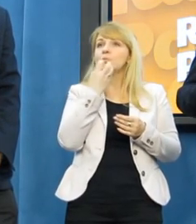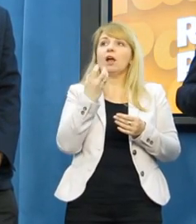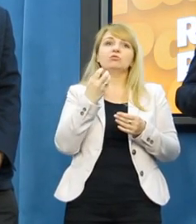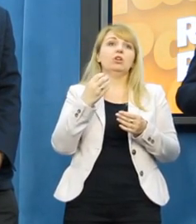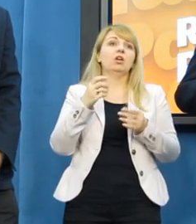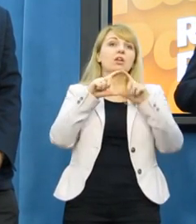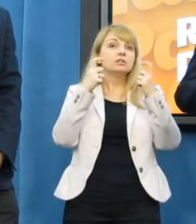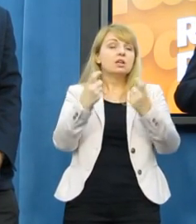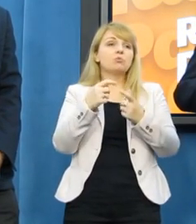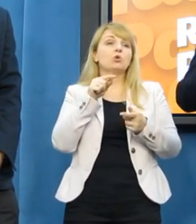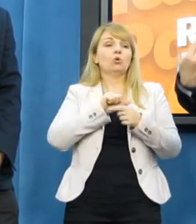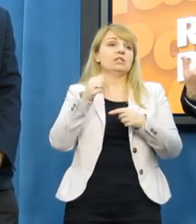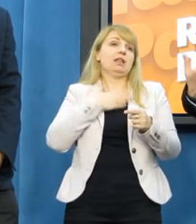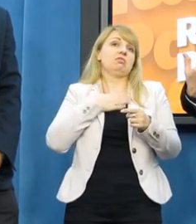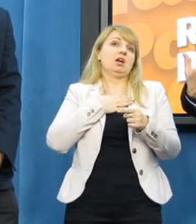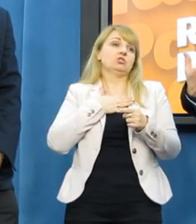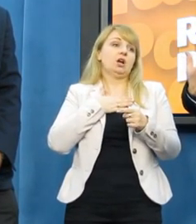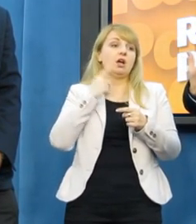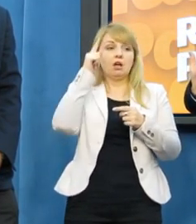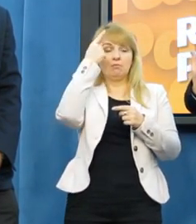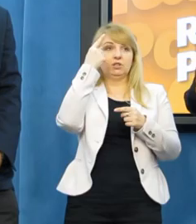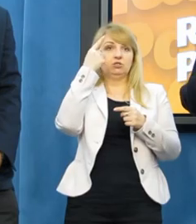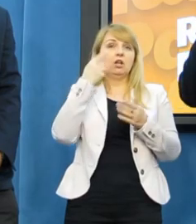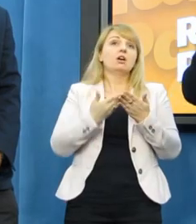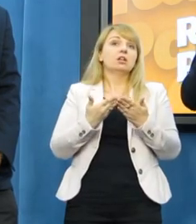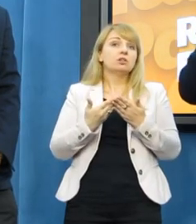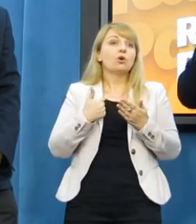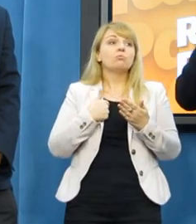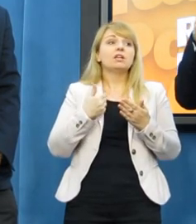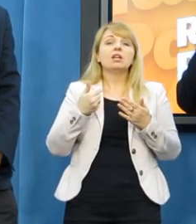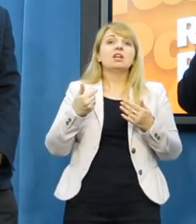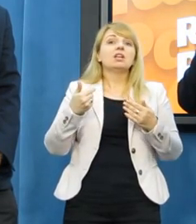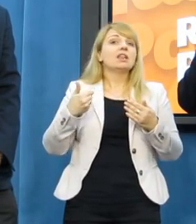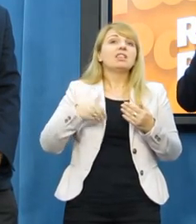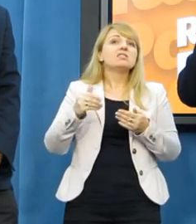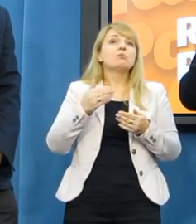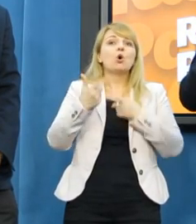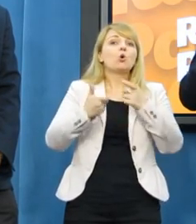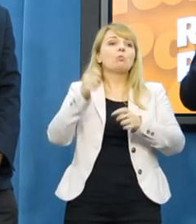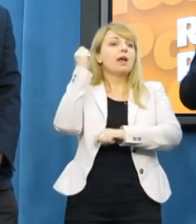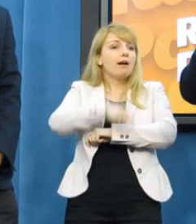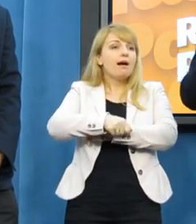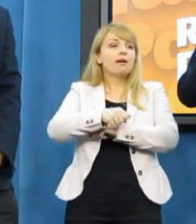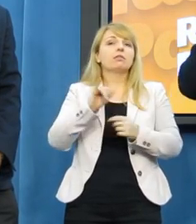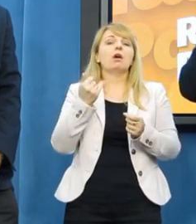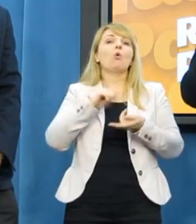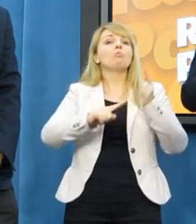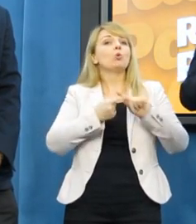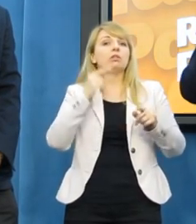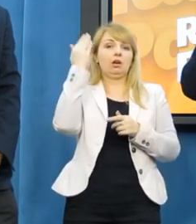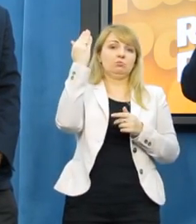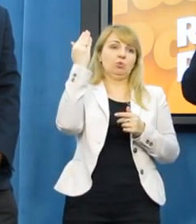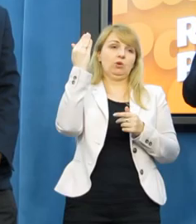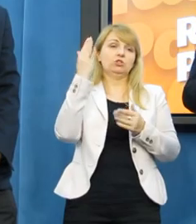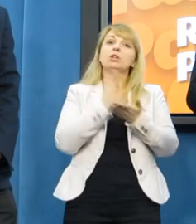jest nasza filozofia. To się generalnie nie mieści w filozofii ruchu balikota. Karanie jako polityka społeczna. Nie. Polityka społeczna jako